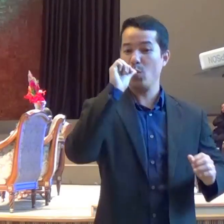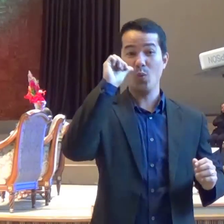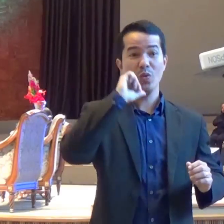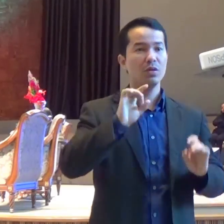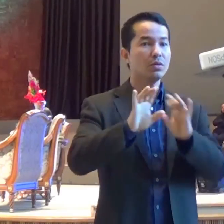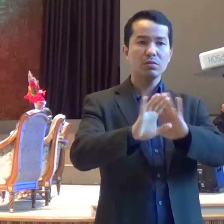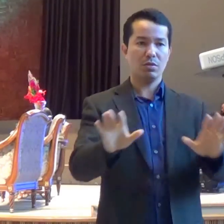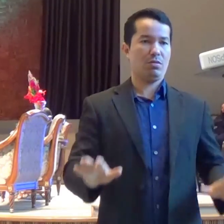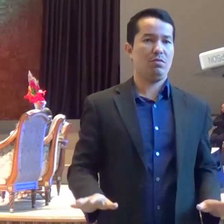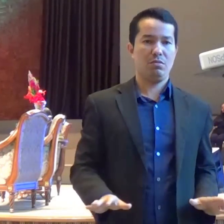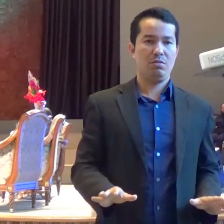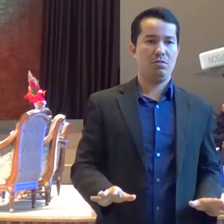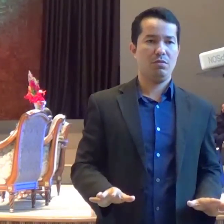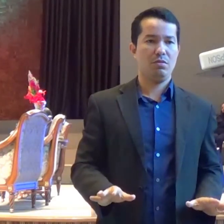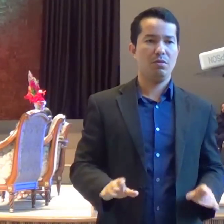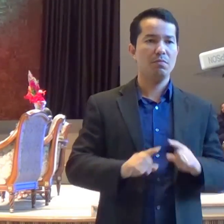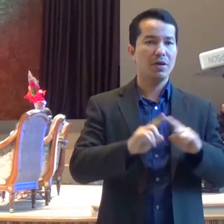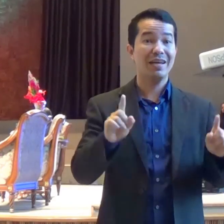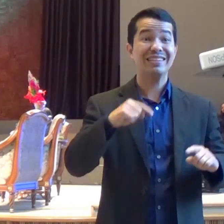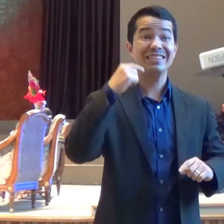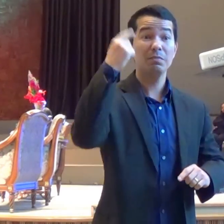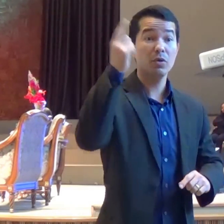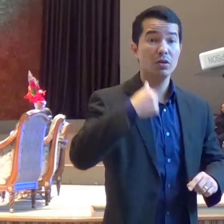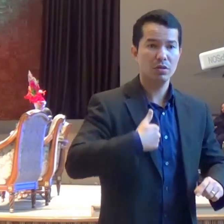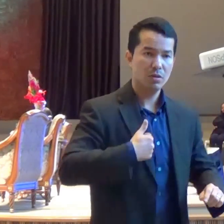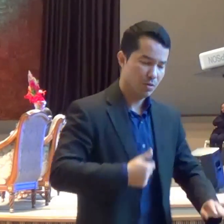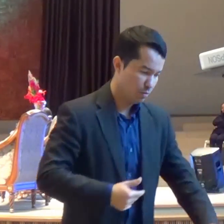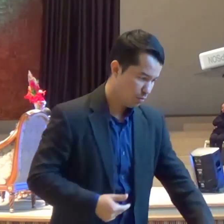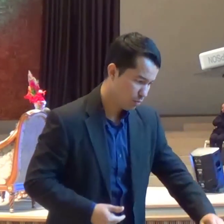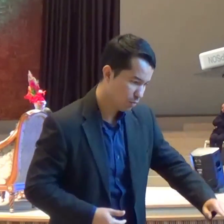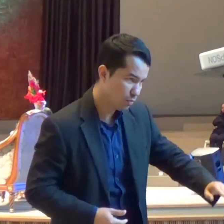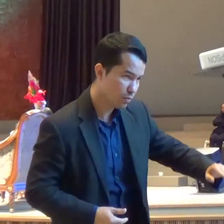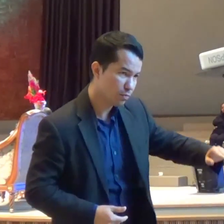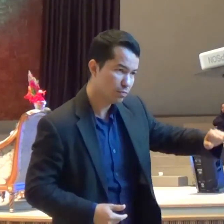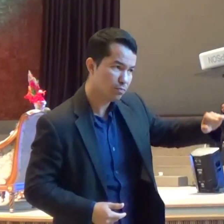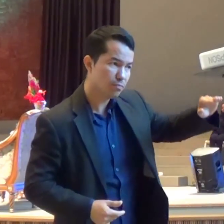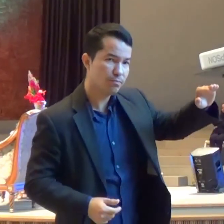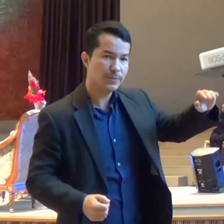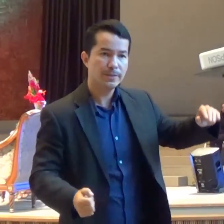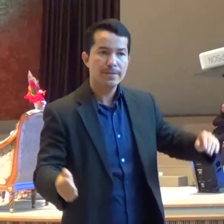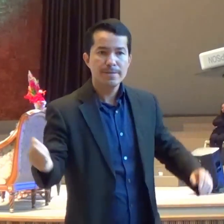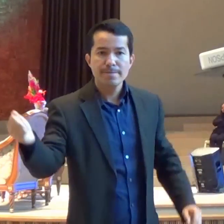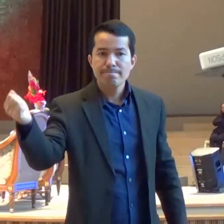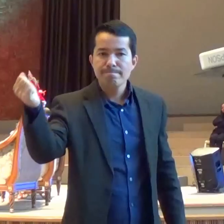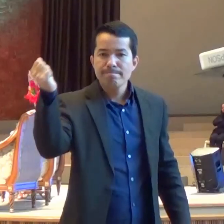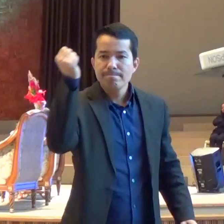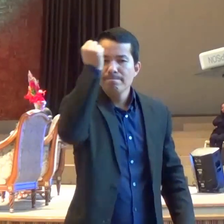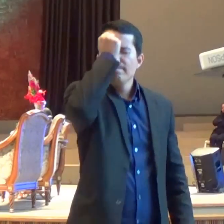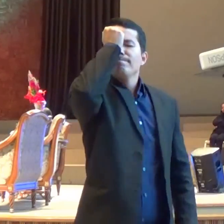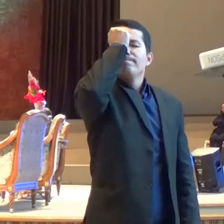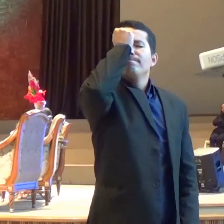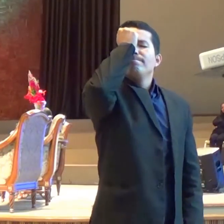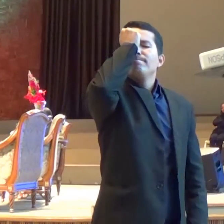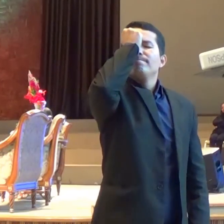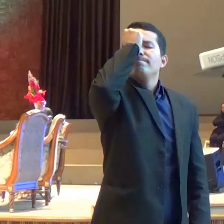Mas depois Que eu me converti E eu entreguei a minha vida Para Jesus